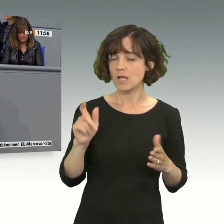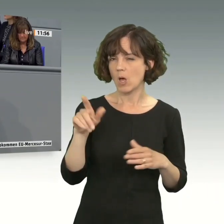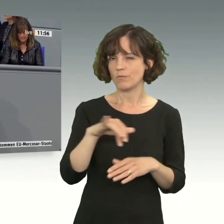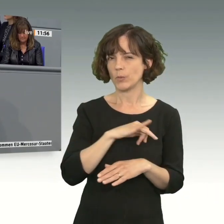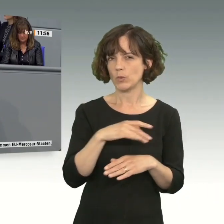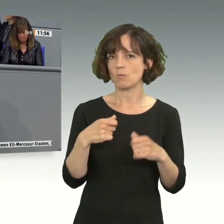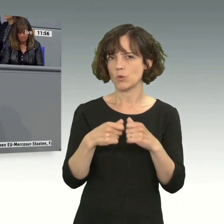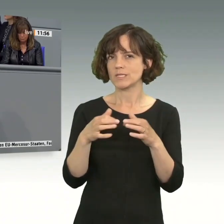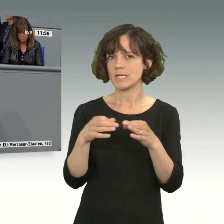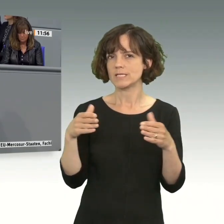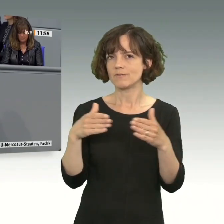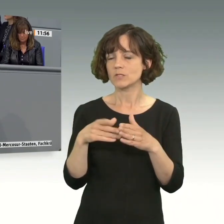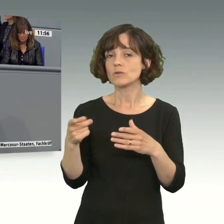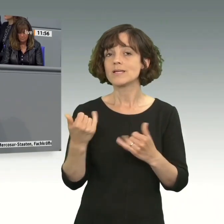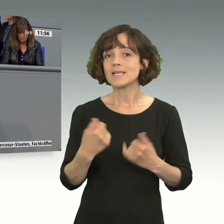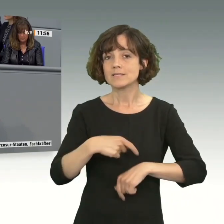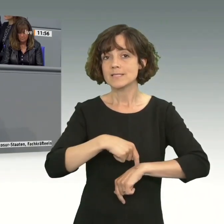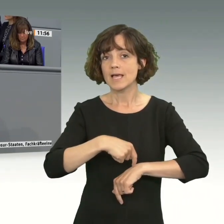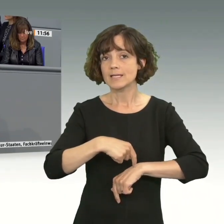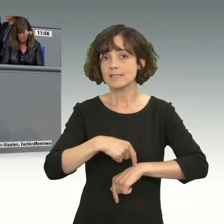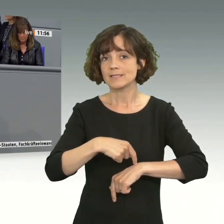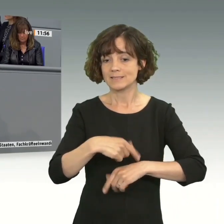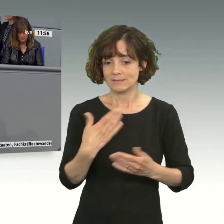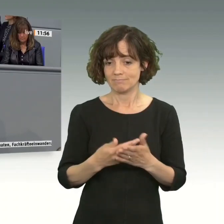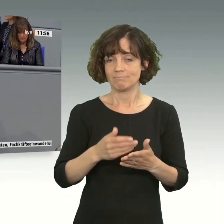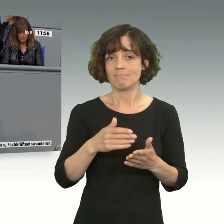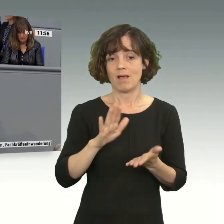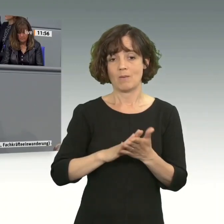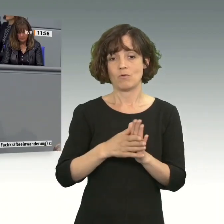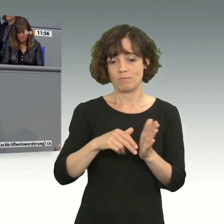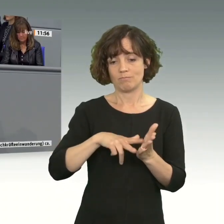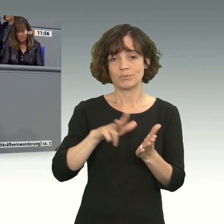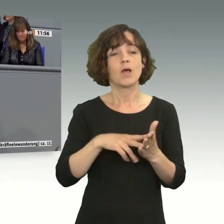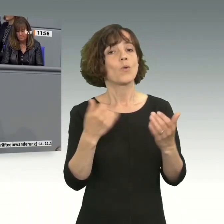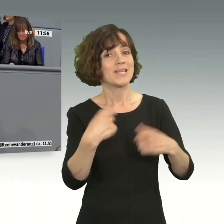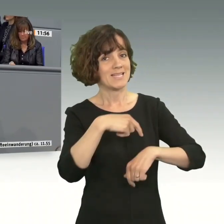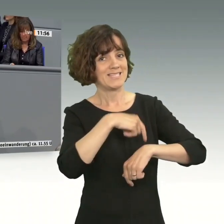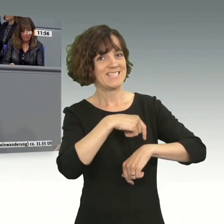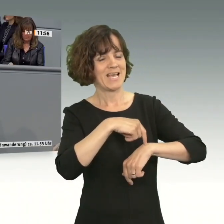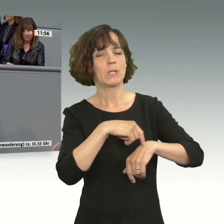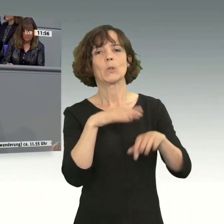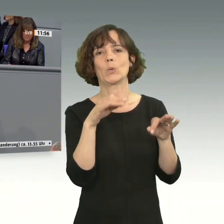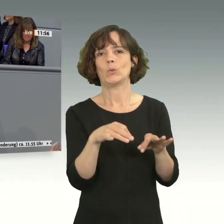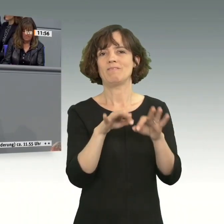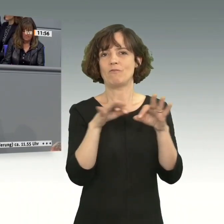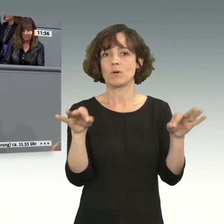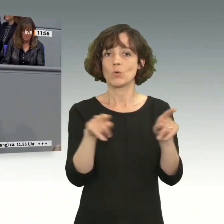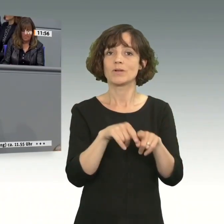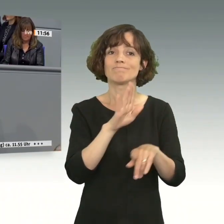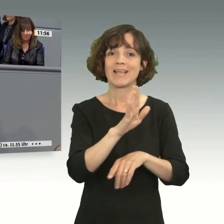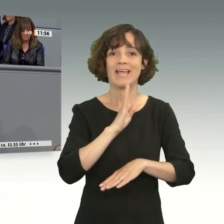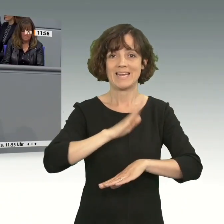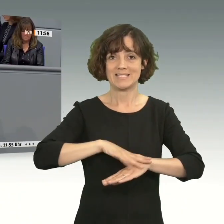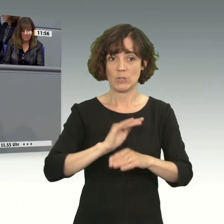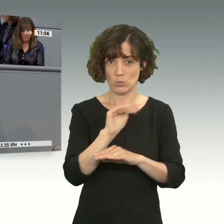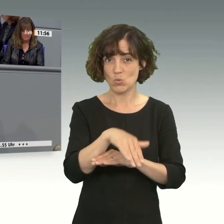Bundestagsfraktion gerichtet, dass es jetzt Zeit ist, dieses Abkommen zu ratifizieren. Jetzt ist es Zeit. ist ein gutes Stichwort, denn die Redezeit